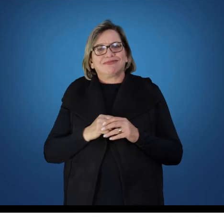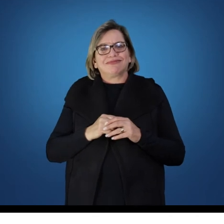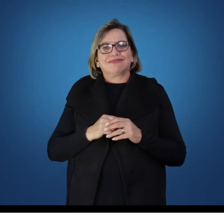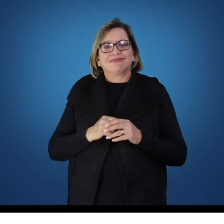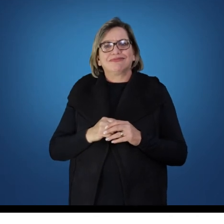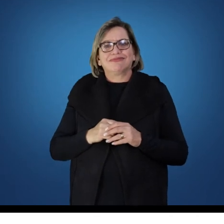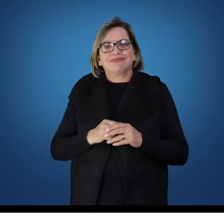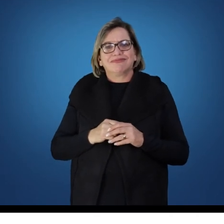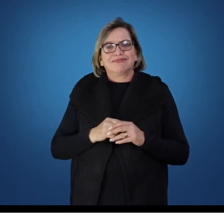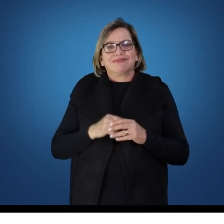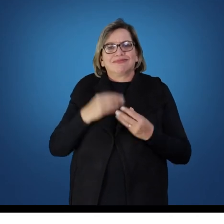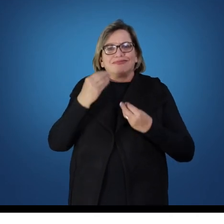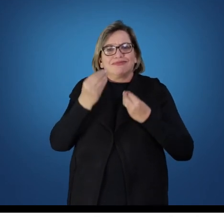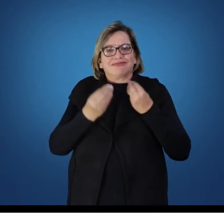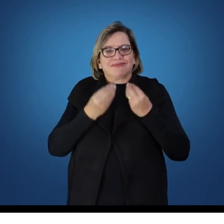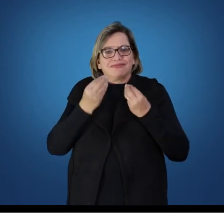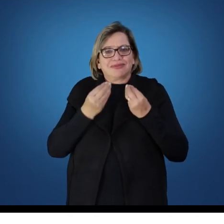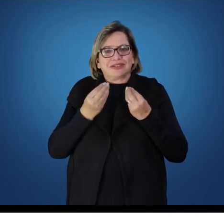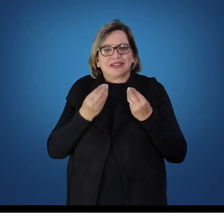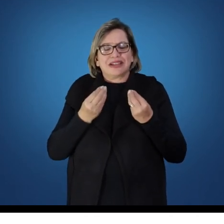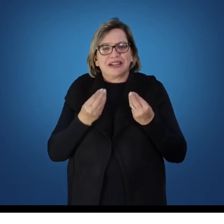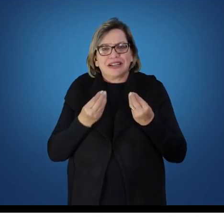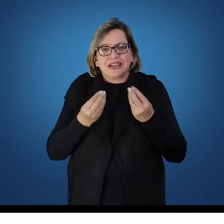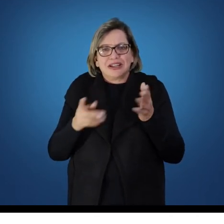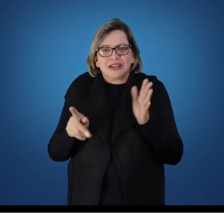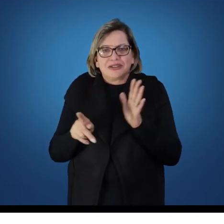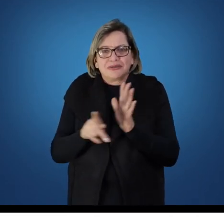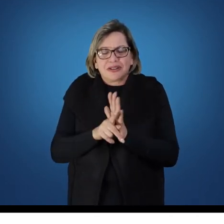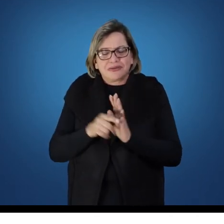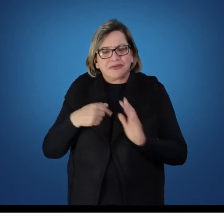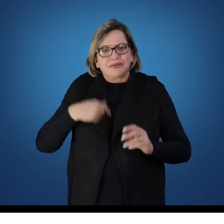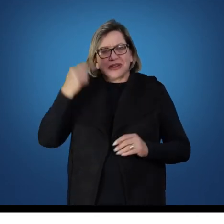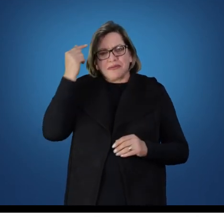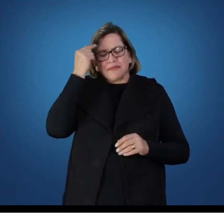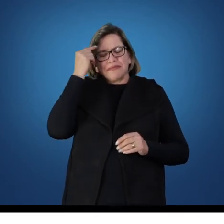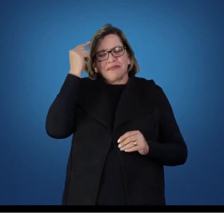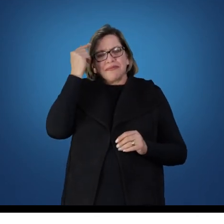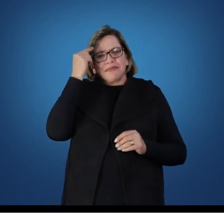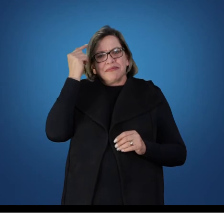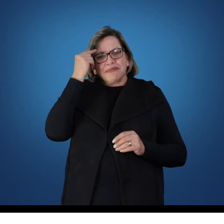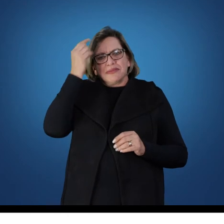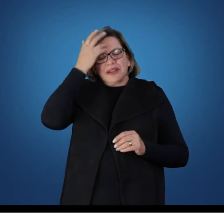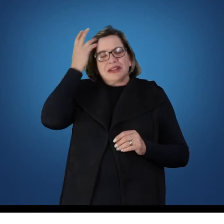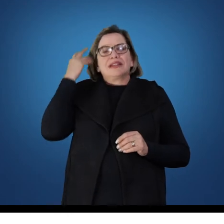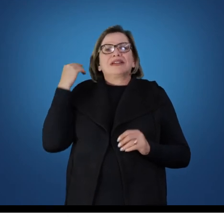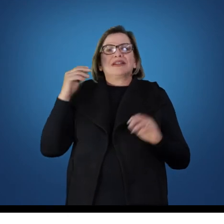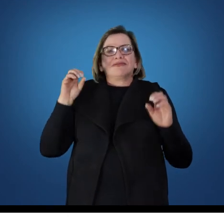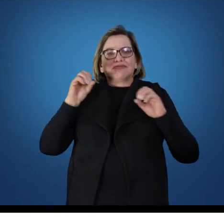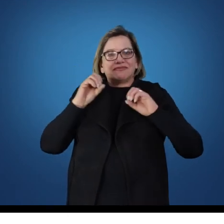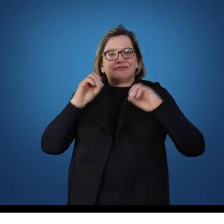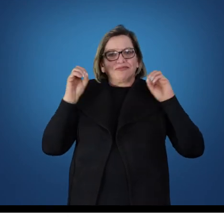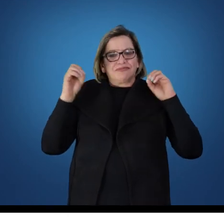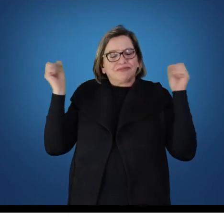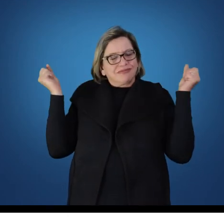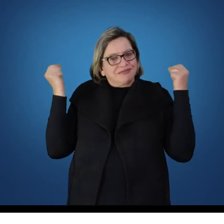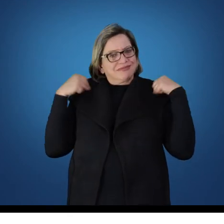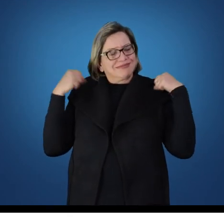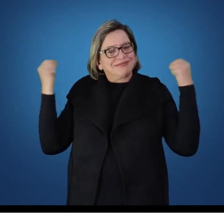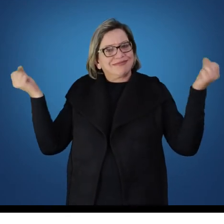de um campo territorial então vamos pensar que a educação física vamos tentar fazer uma